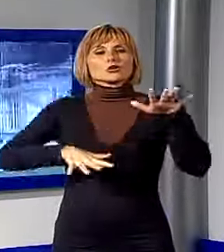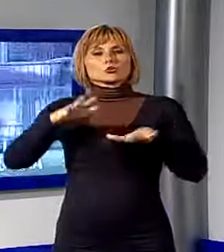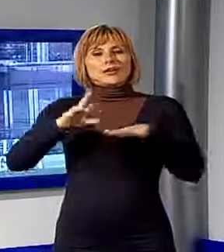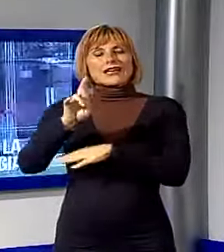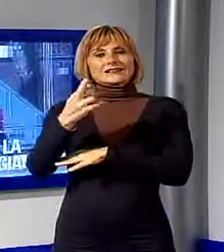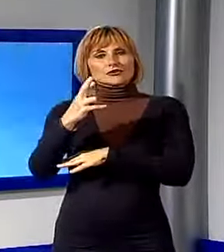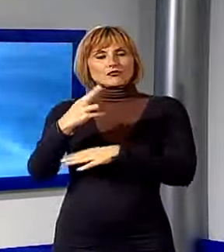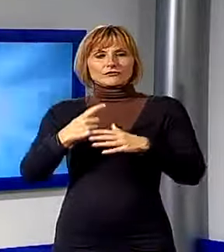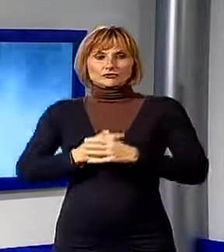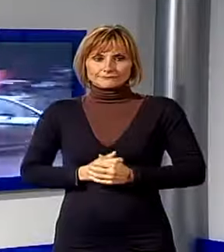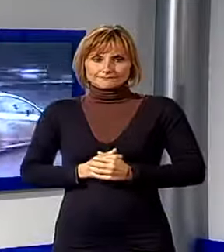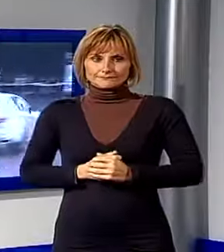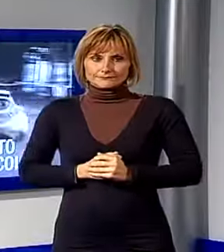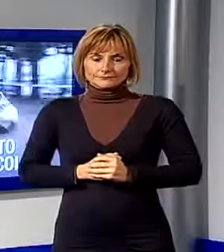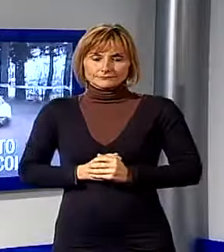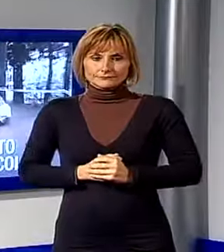Raicevic.